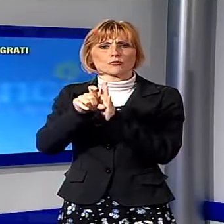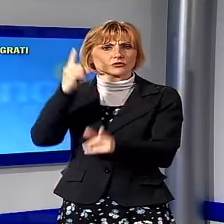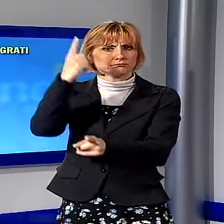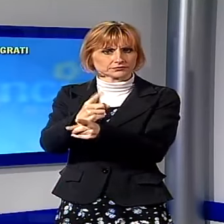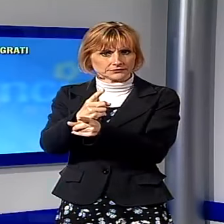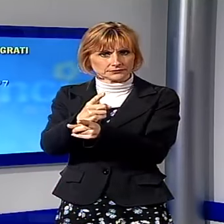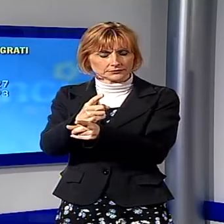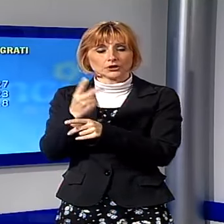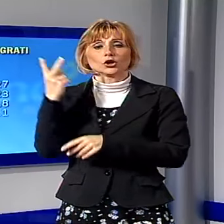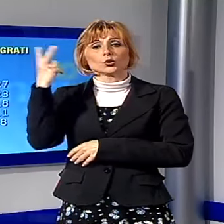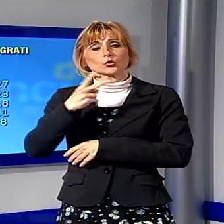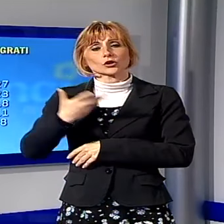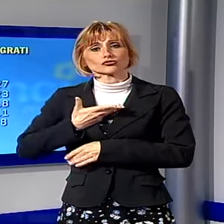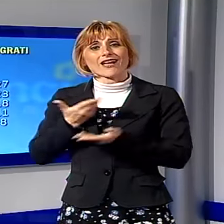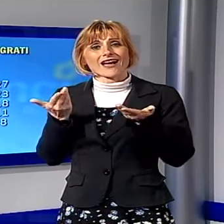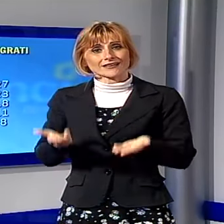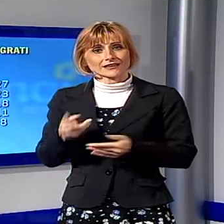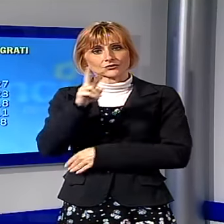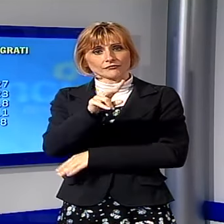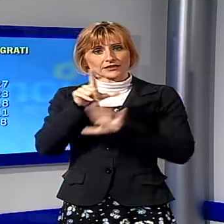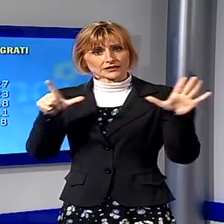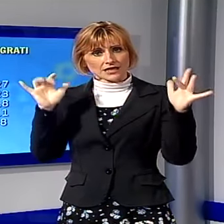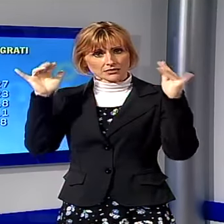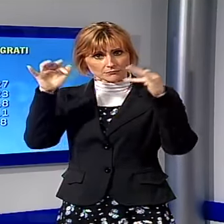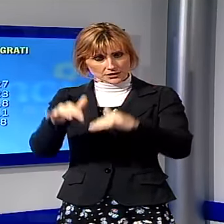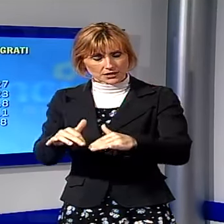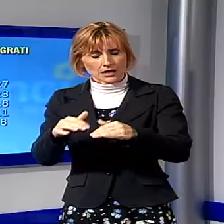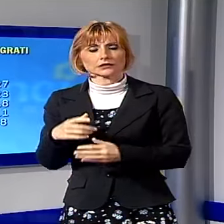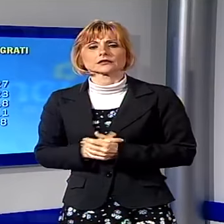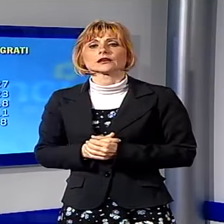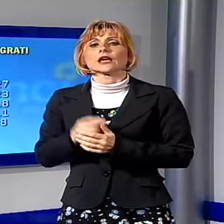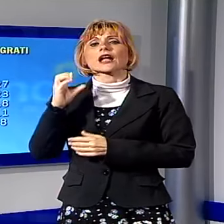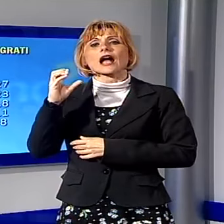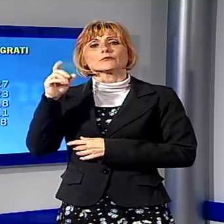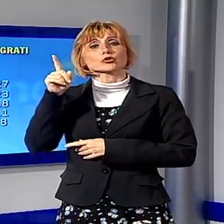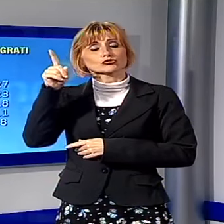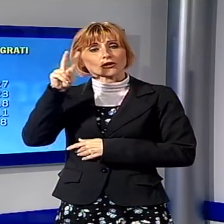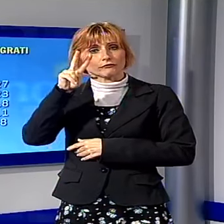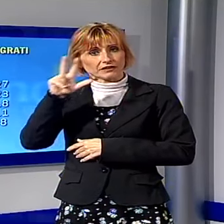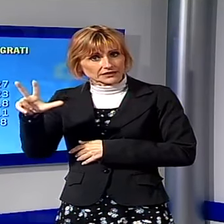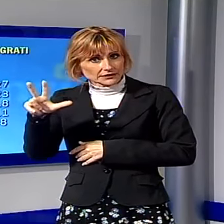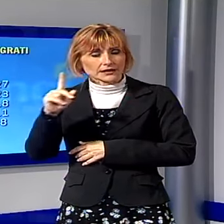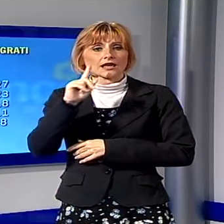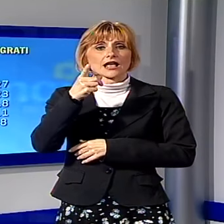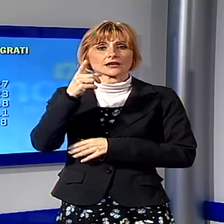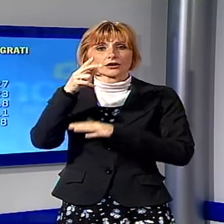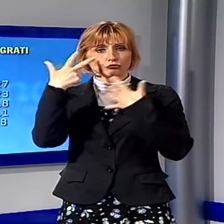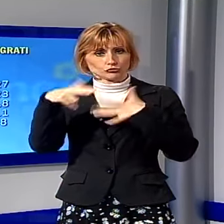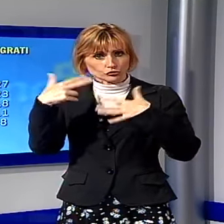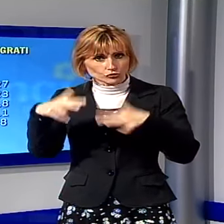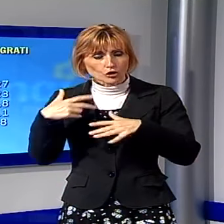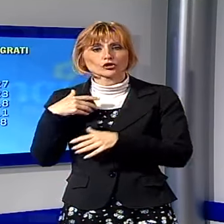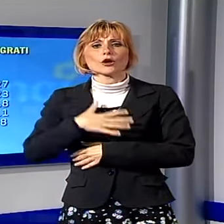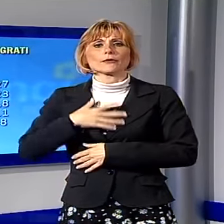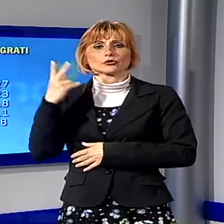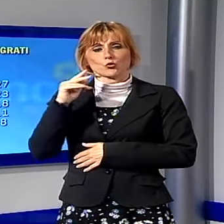comuni. A Lucca ci sono adesso 27 migranti, nella piccola Camporgiano ben 23, a Gallicano 18, a Bagni di Lucca